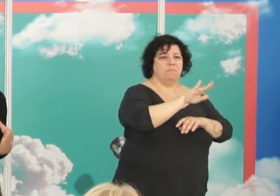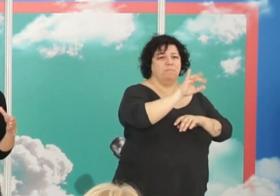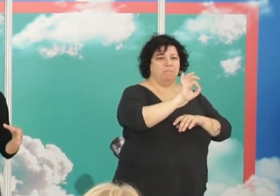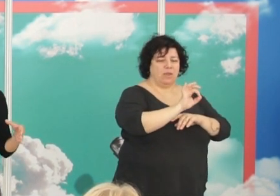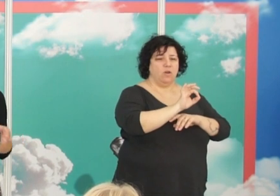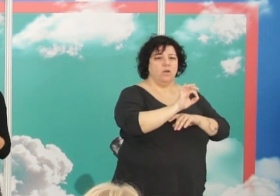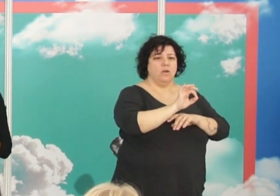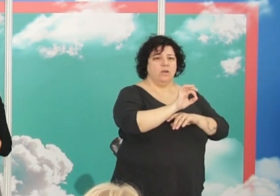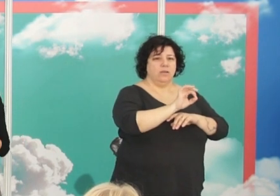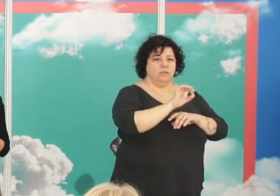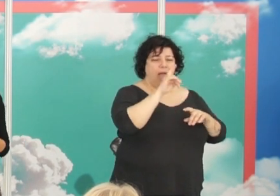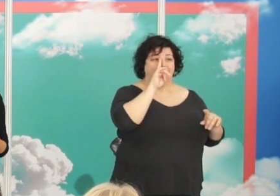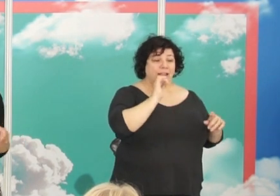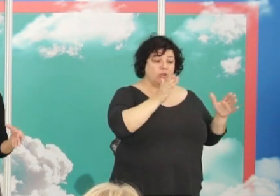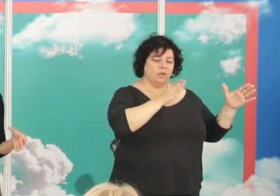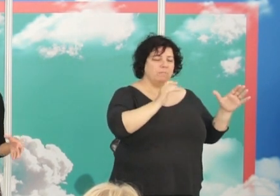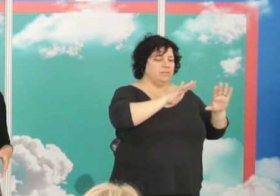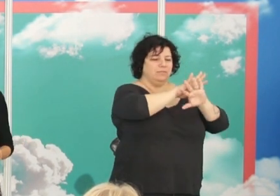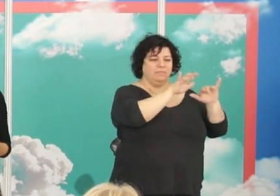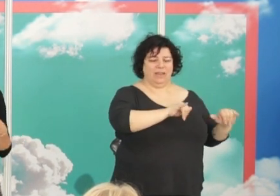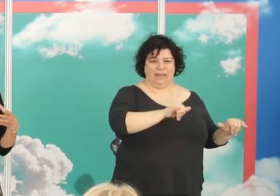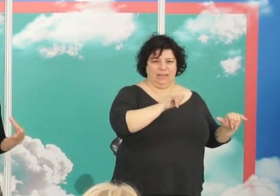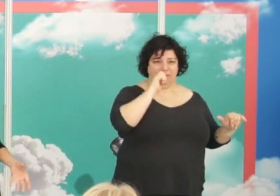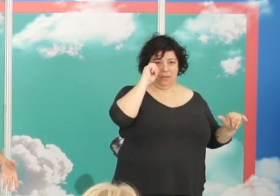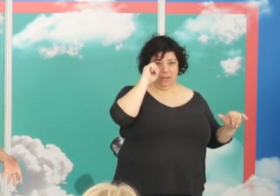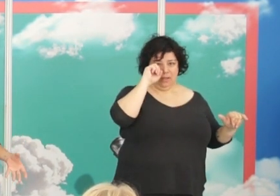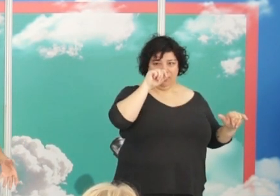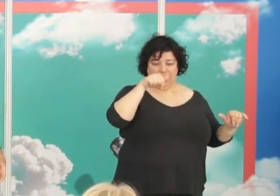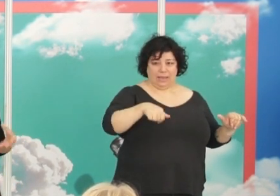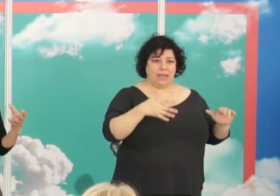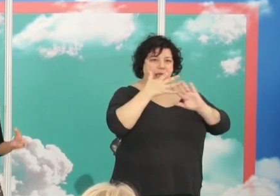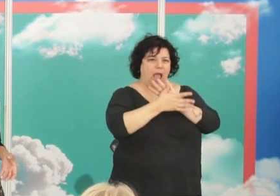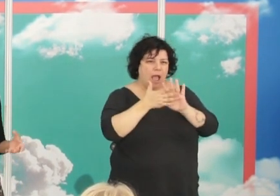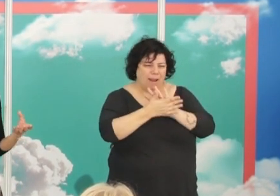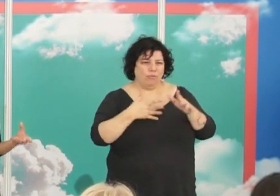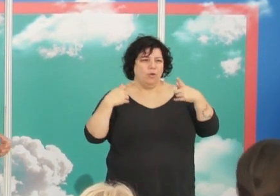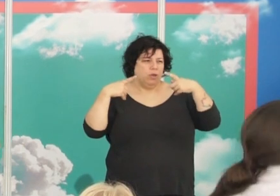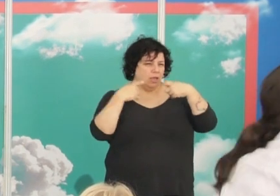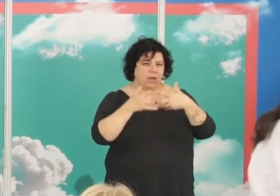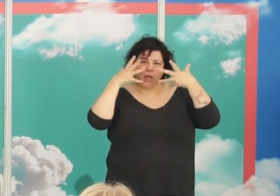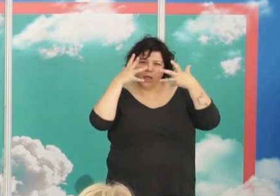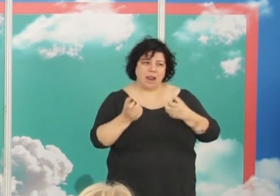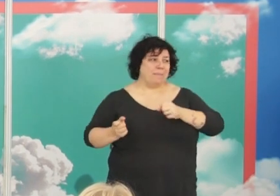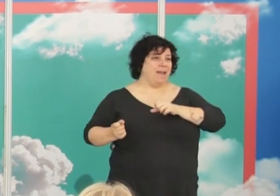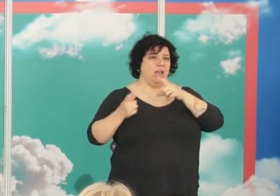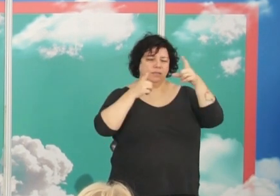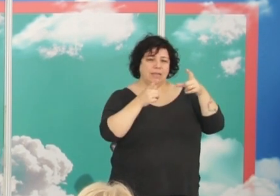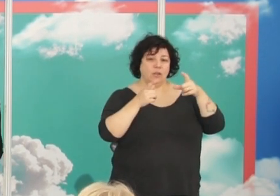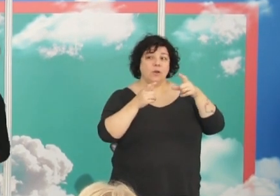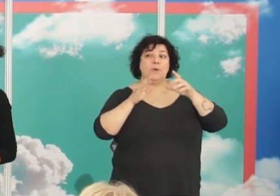y son sus años más felices o sea que estábamos aquí hablando del drama de la guerra y de los exilios